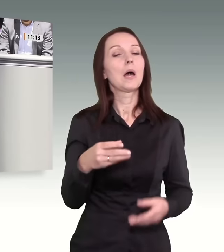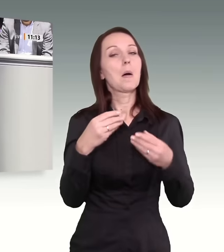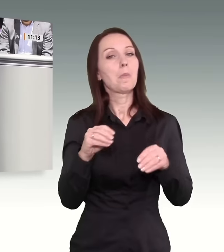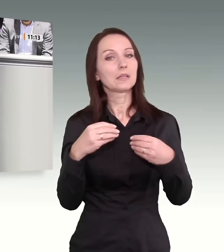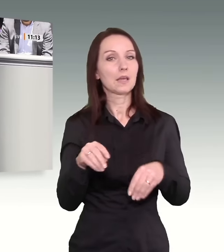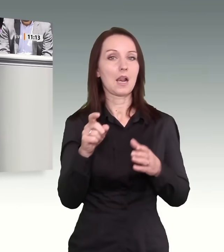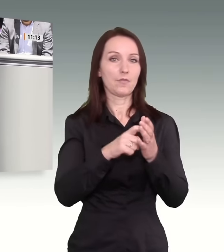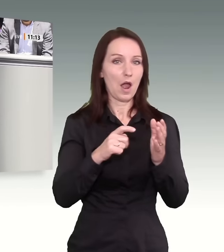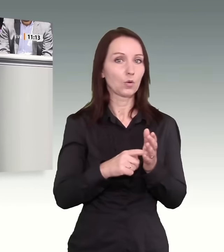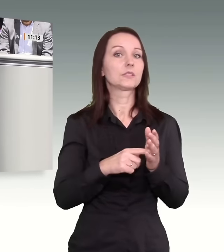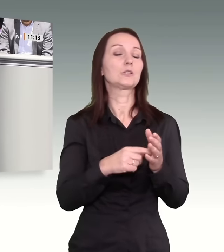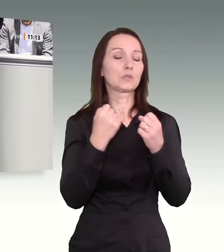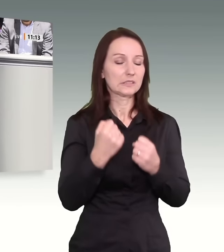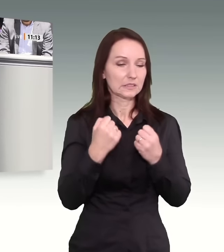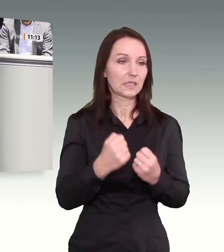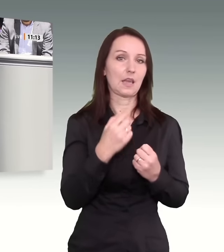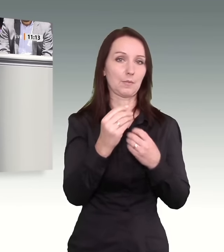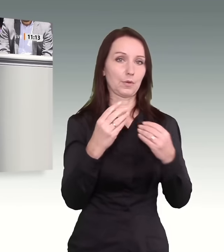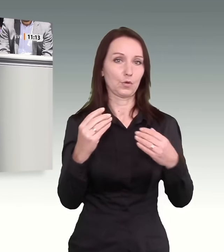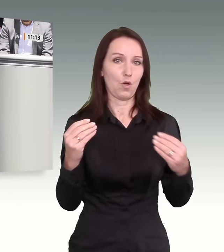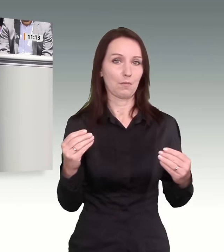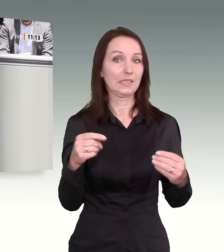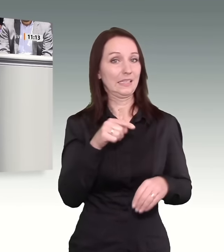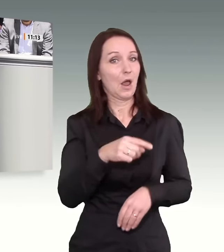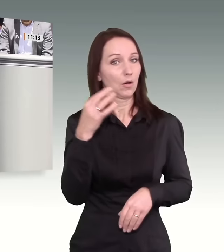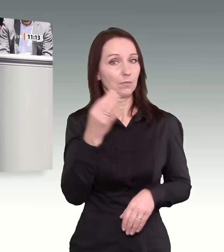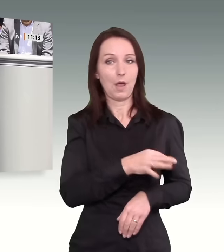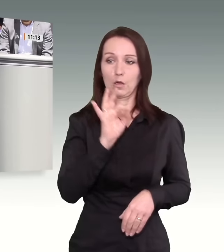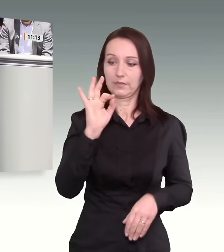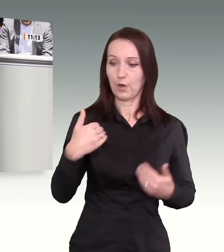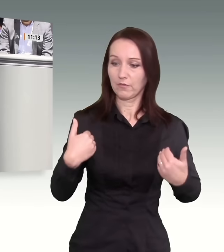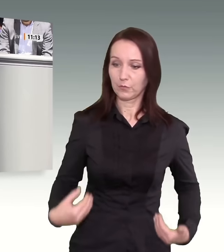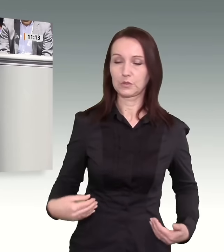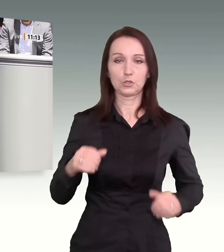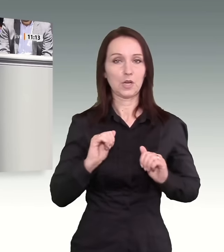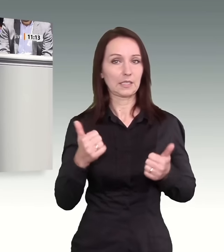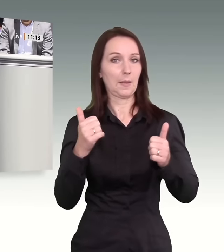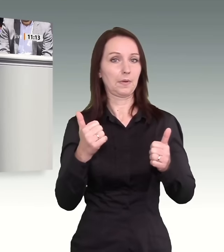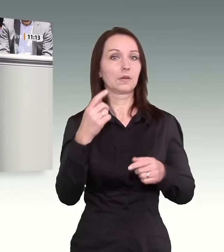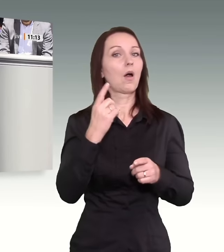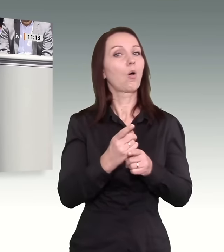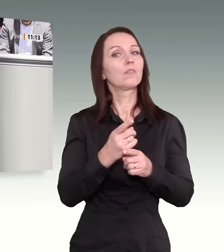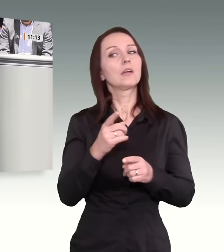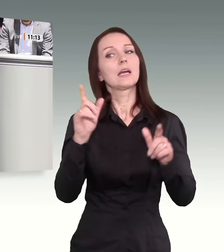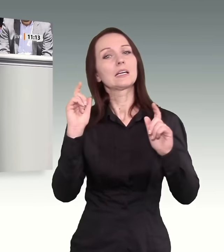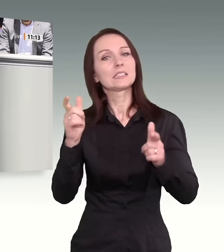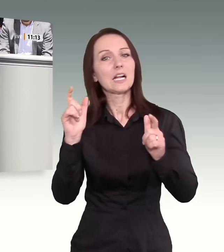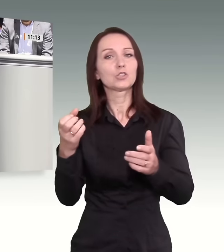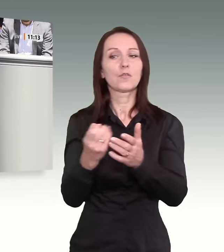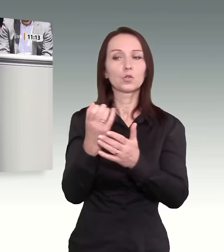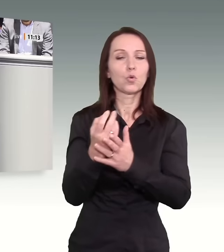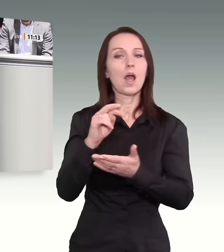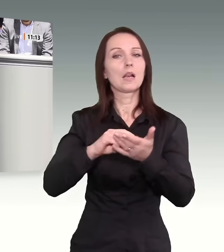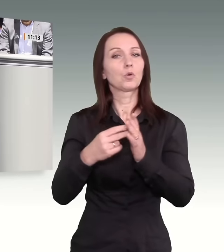Teilhabe am gesellschaftlichen, kulturellen und politischen Leben unerlässlich sind. Zitat Ende. Zur